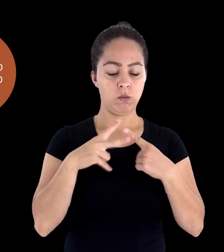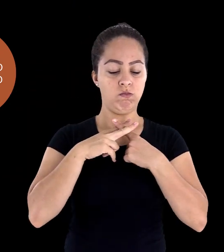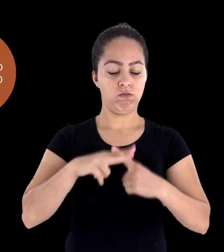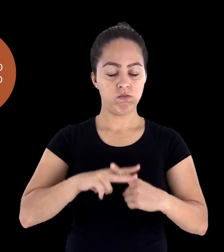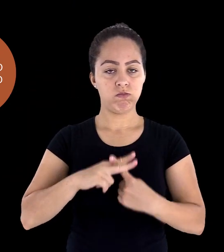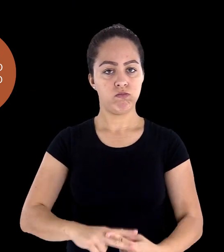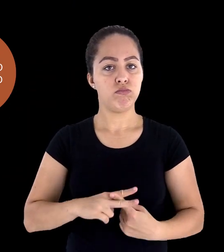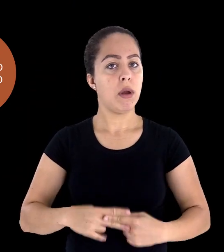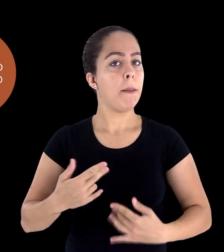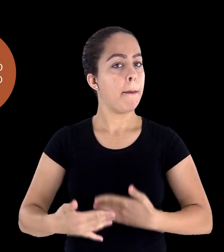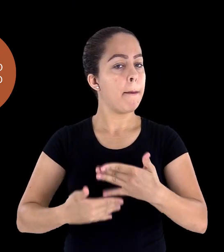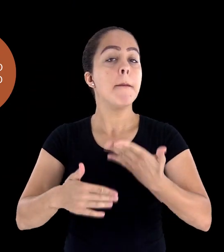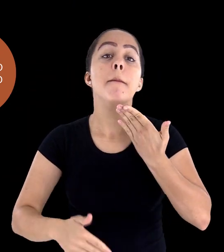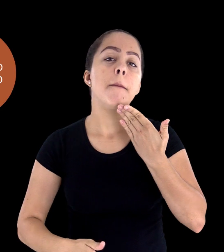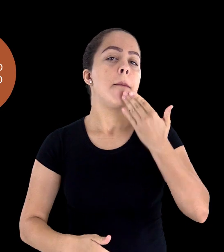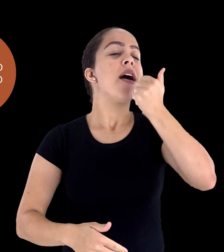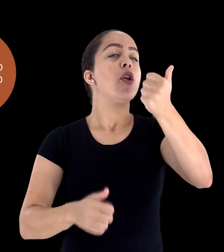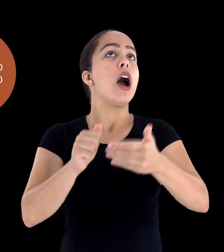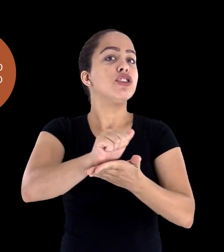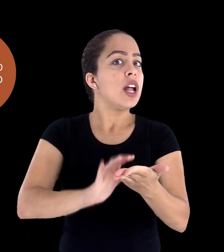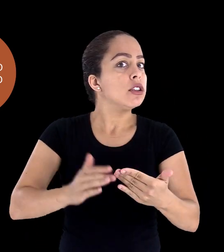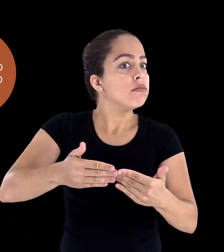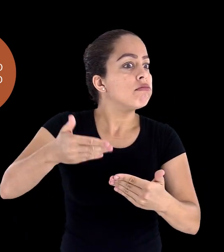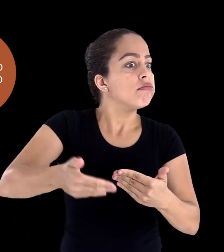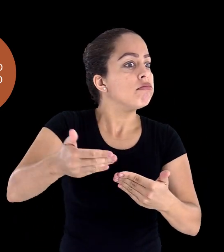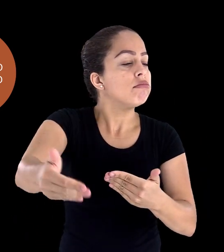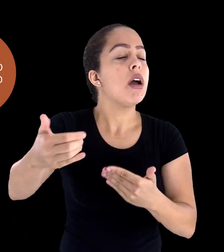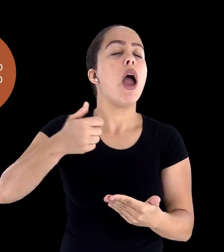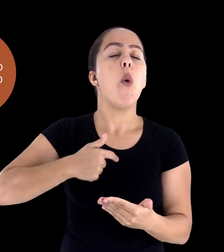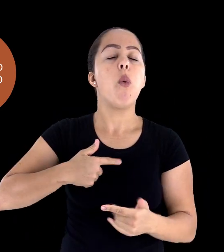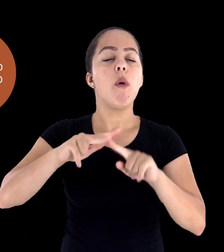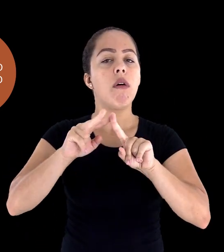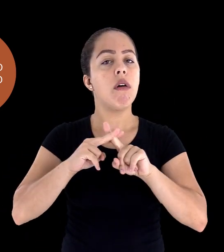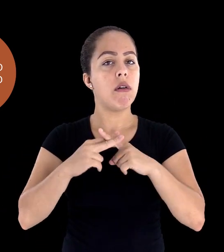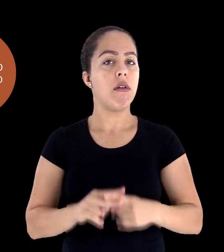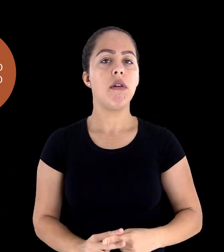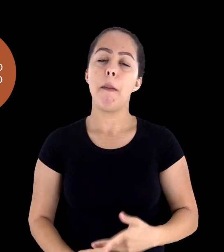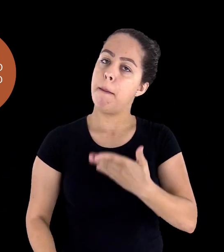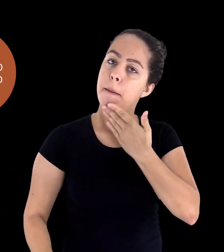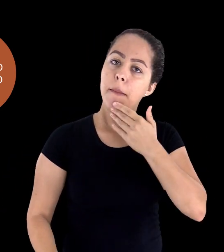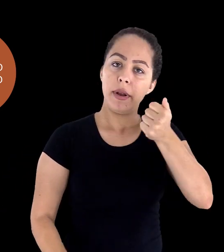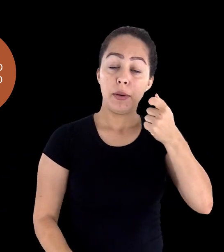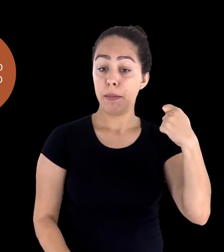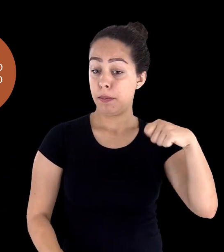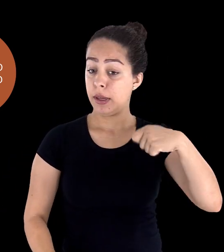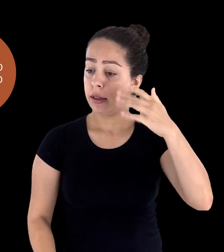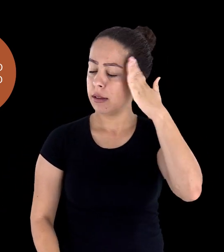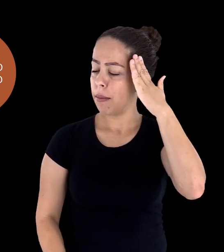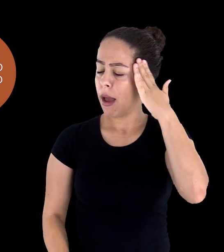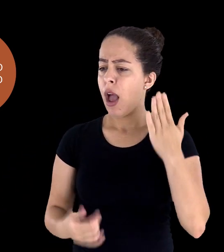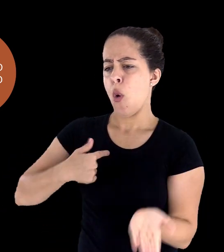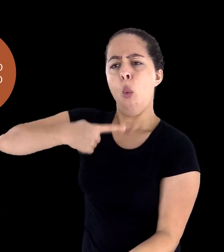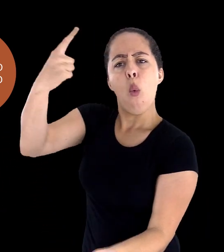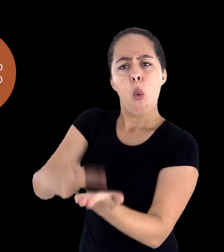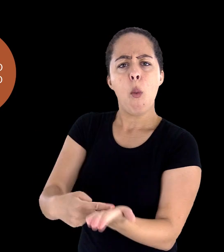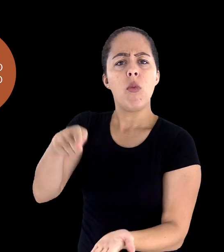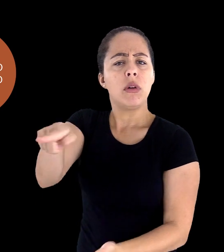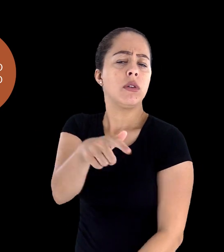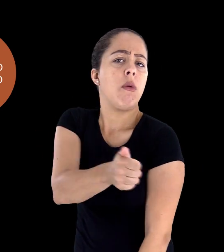atividades seguintes. Então, nesse sentido, é muito importante. Estabeleça um contrato com o aluno. Eu vou lhe atender